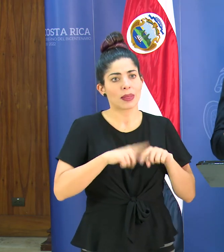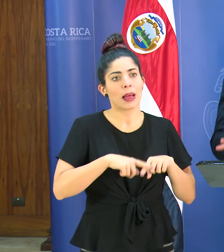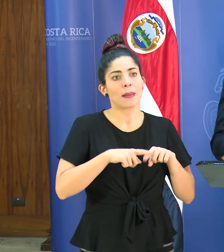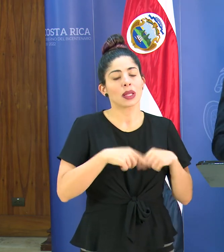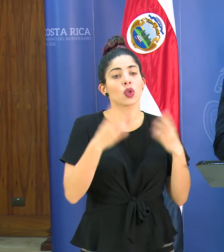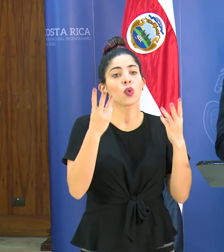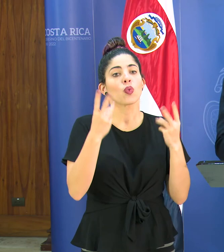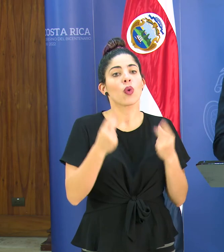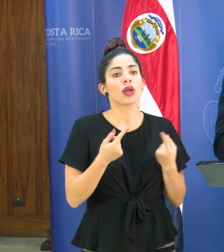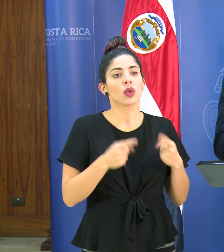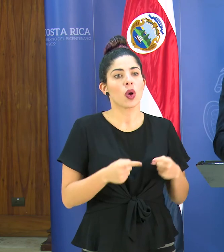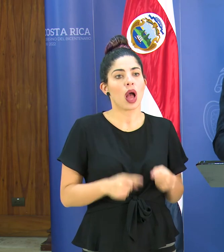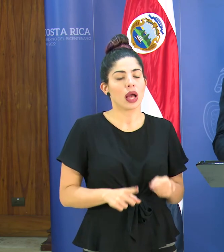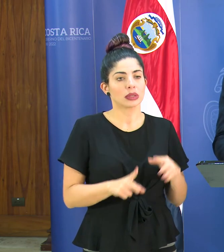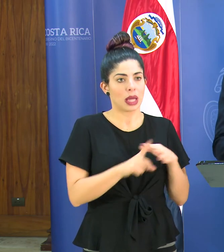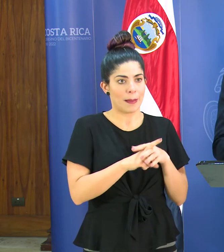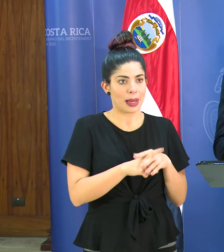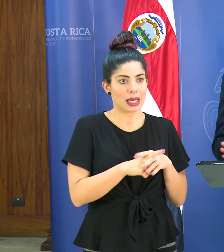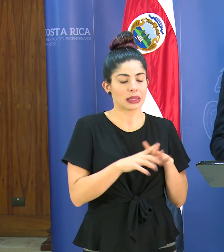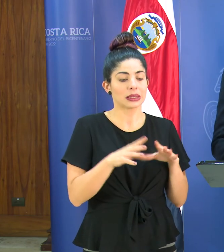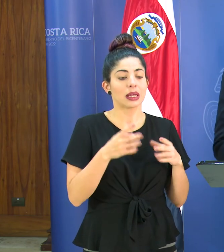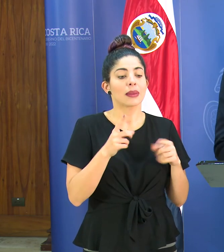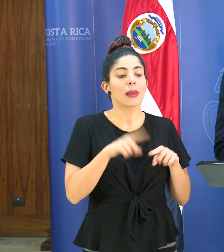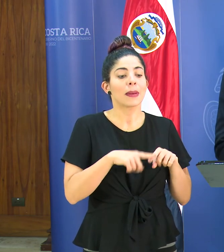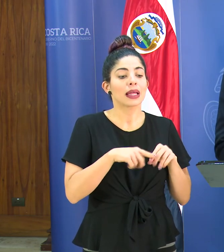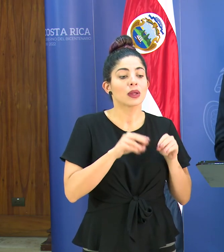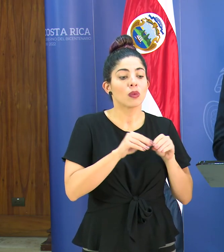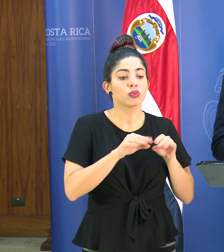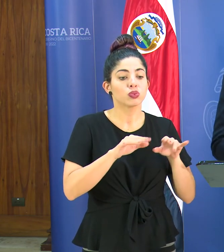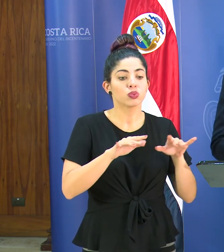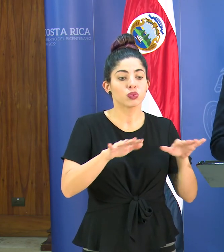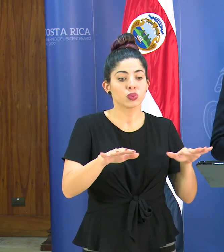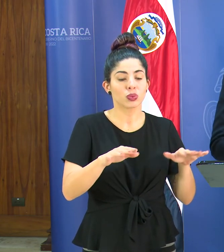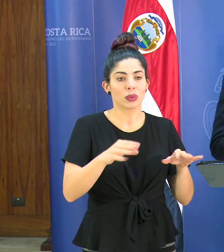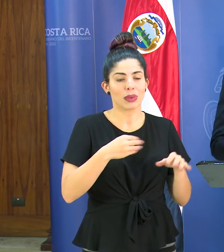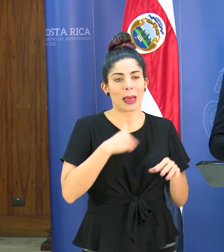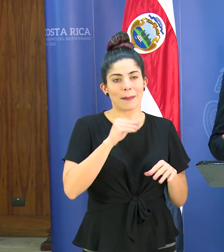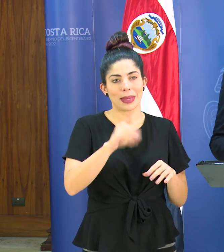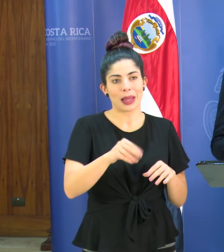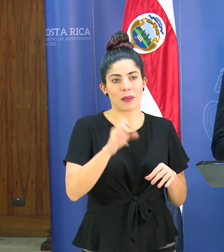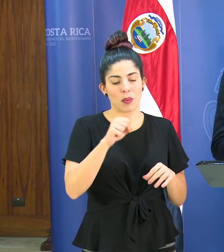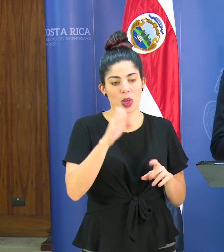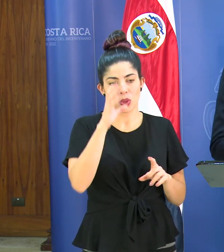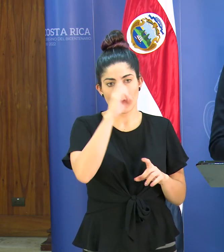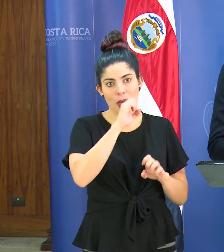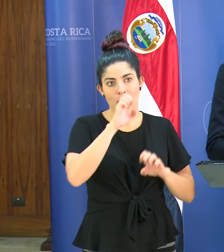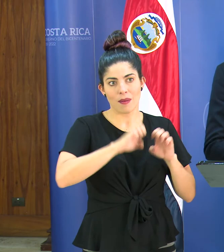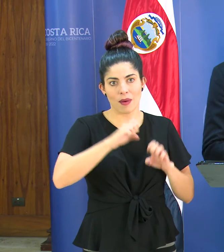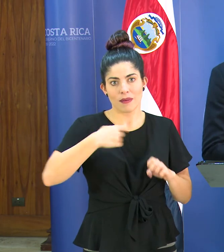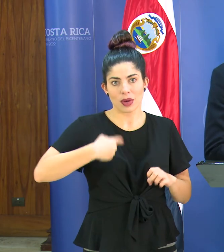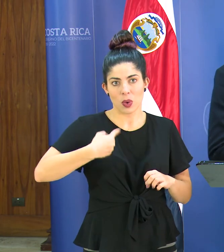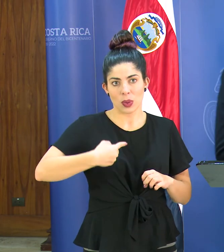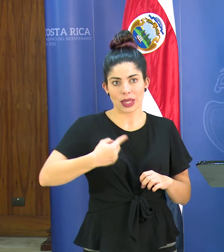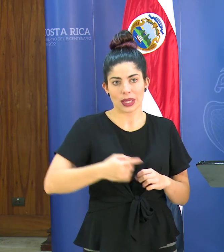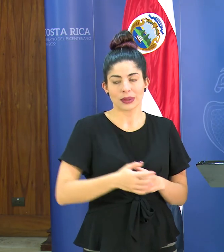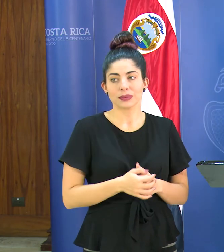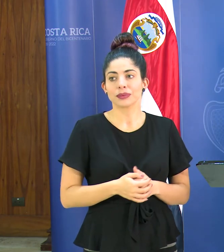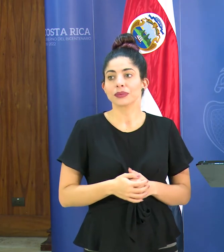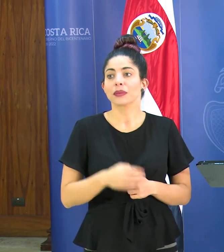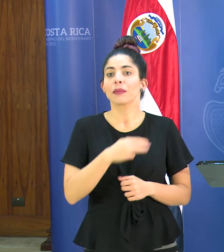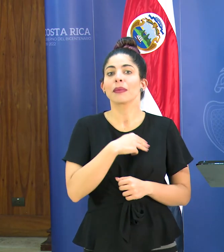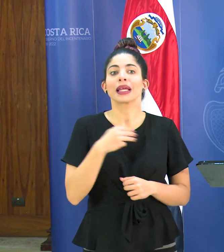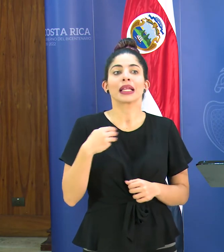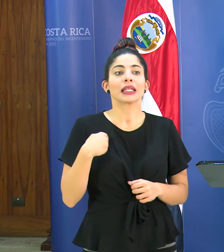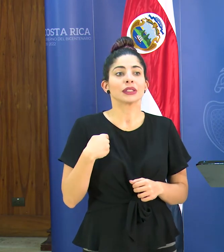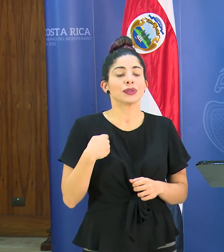la cantidad de casos que se vayan dando las cadenas de transmisión y todos los demás factores epidemiológicos que pues estamos evaluando constantemente permíteme señor